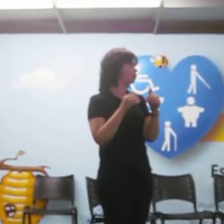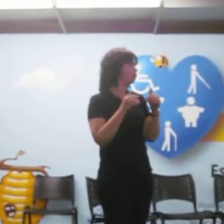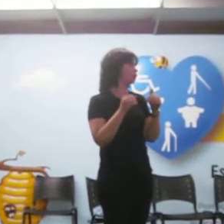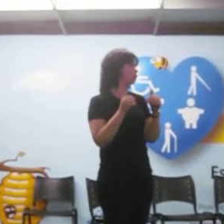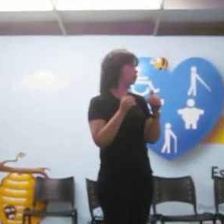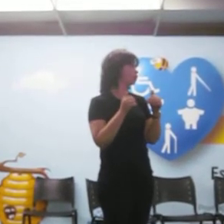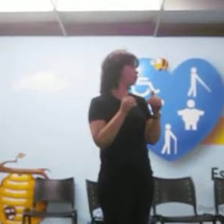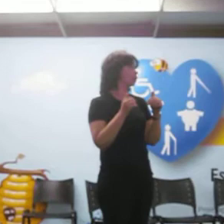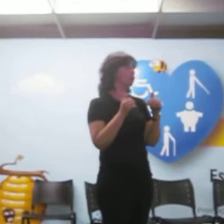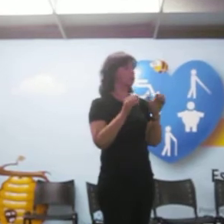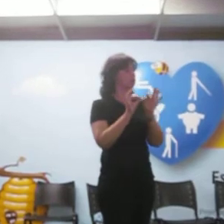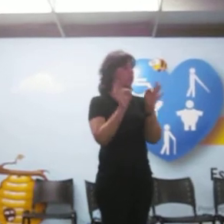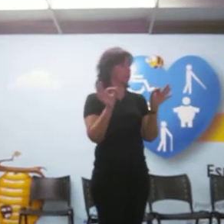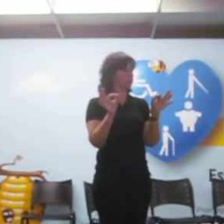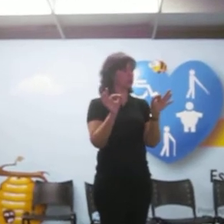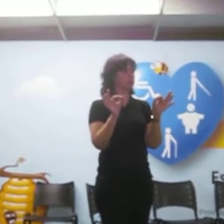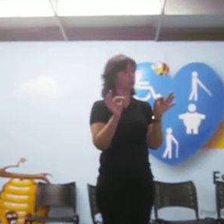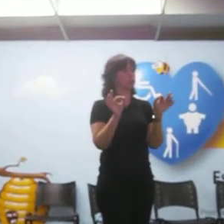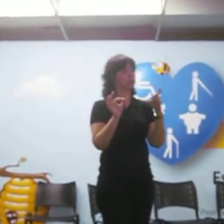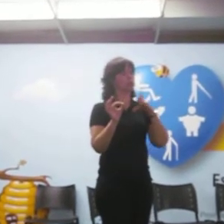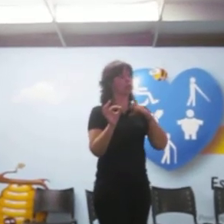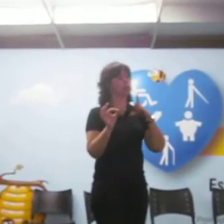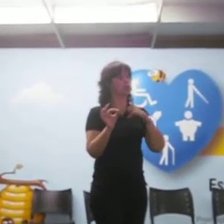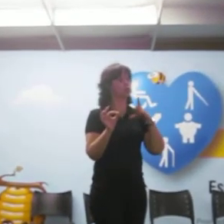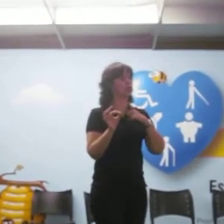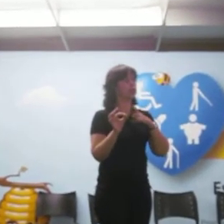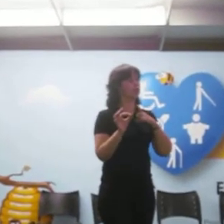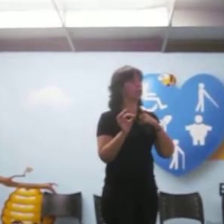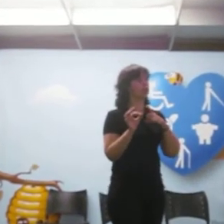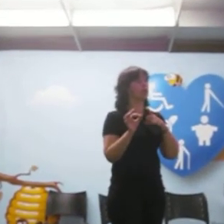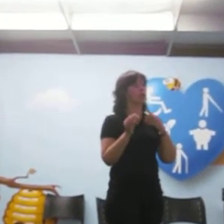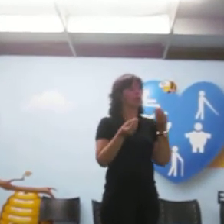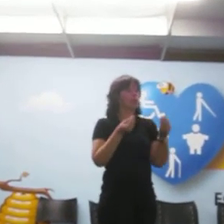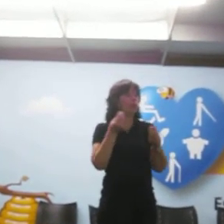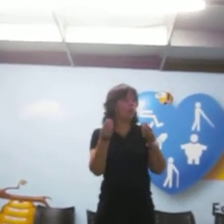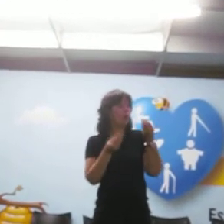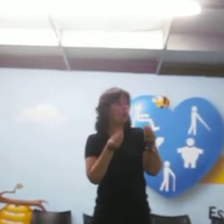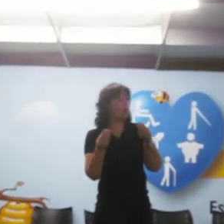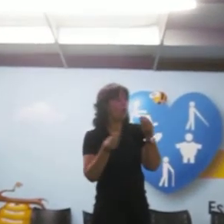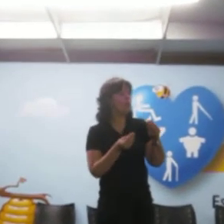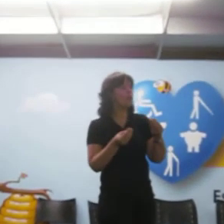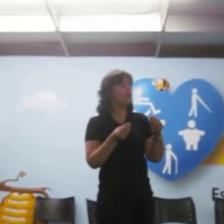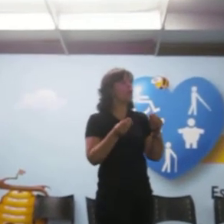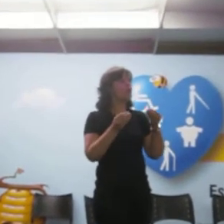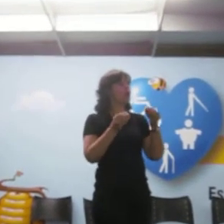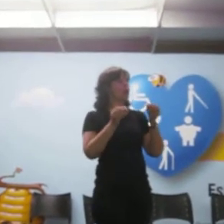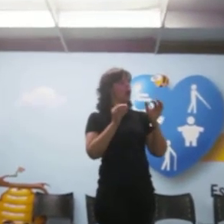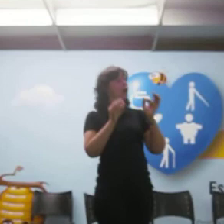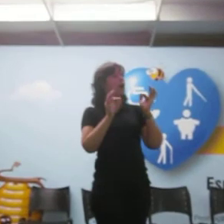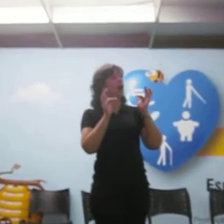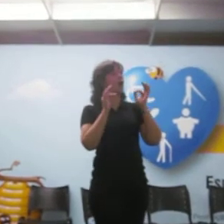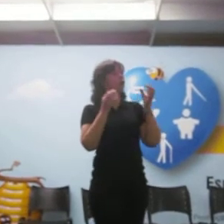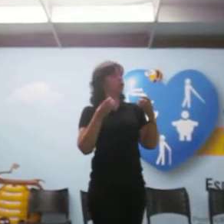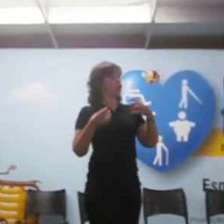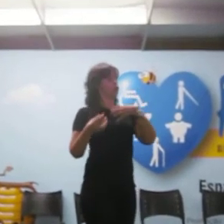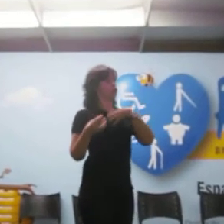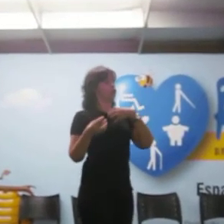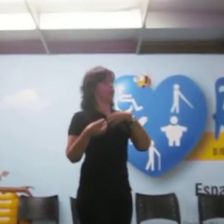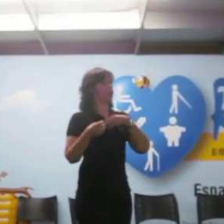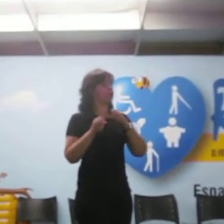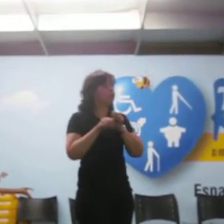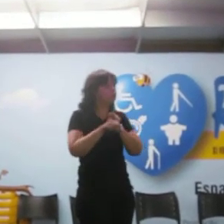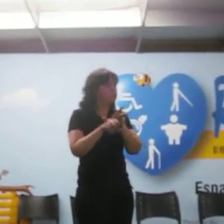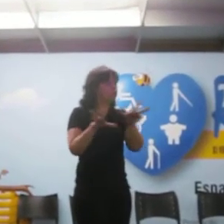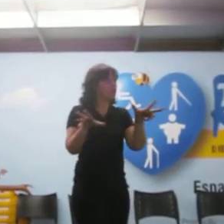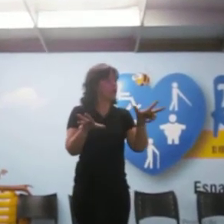Nós temos basicamente boas formas de concessão Desse tipo de tecnologia assistiva, as órteses e próteses Um